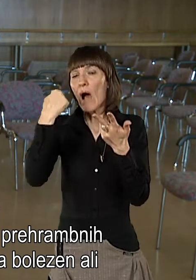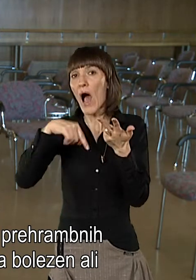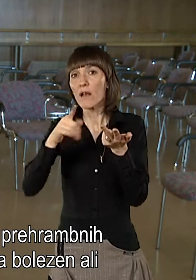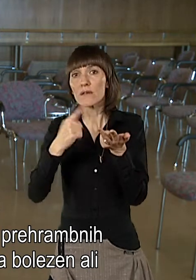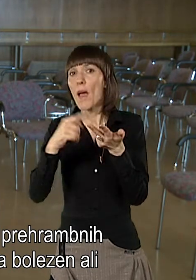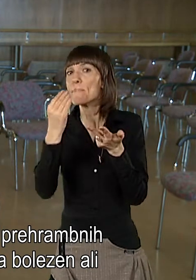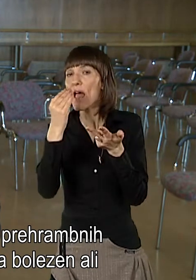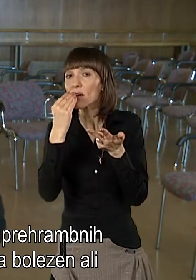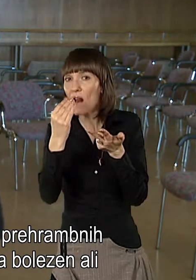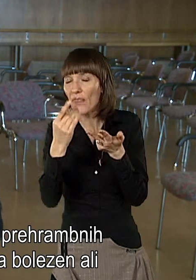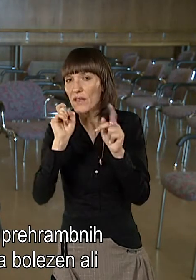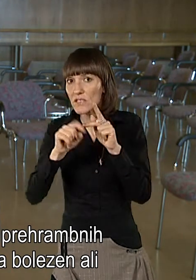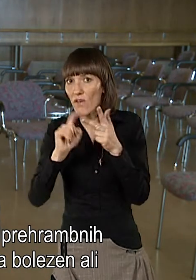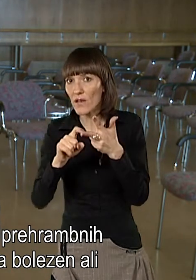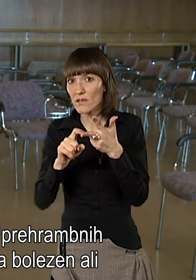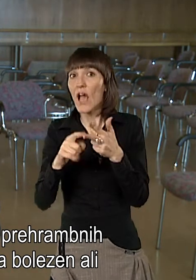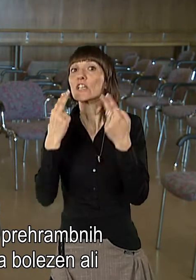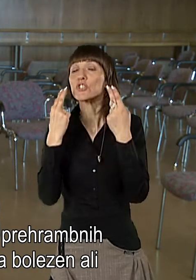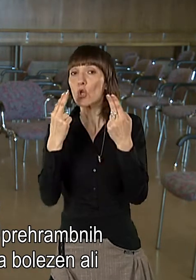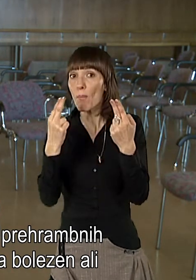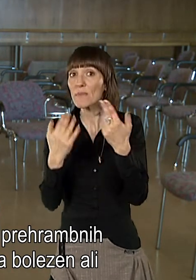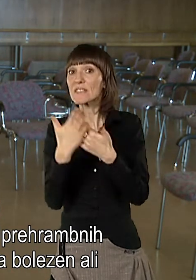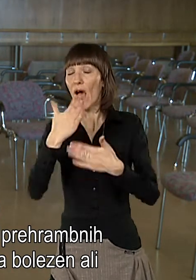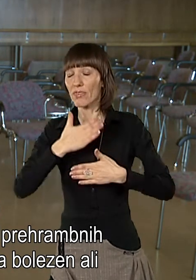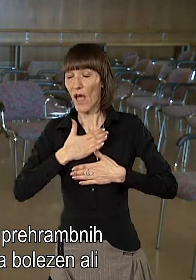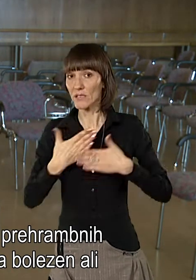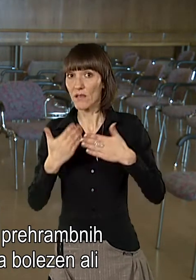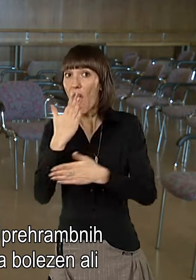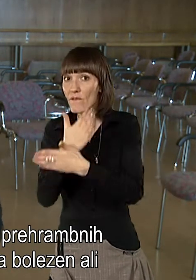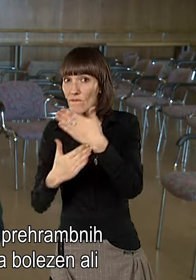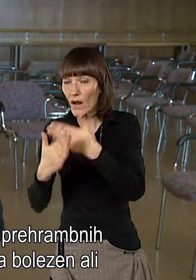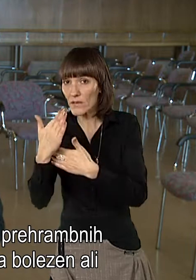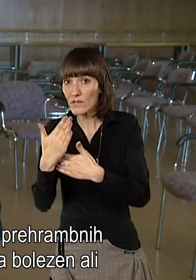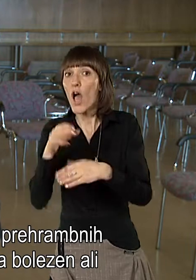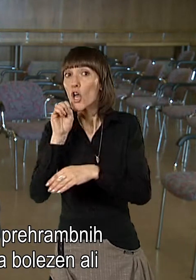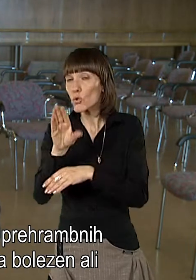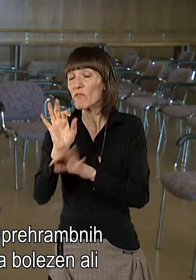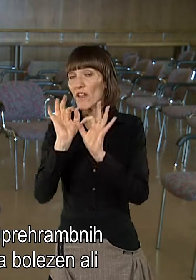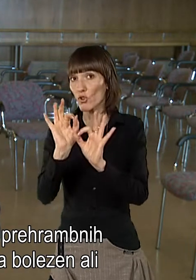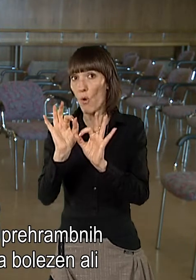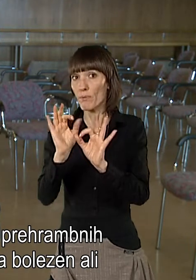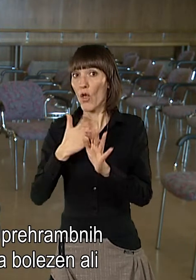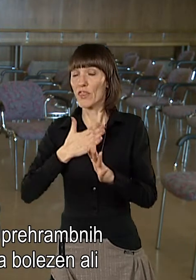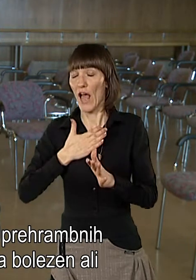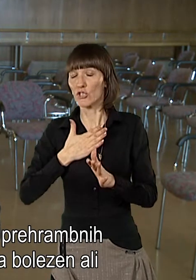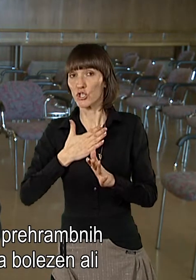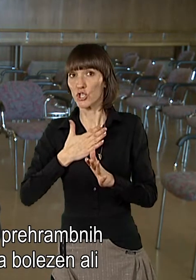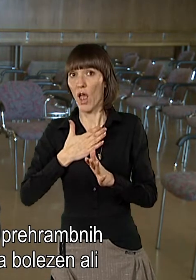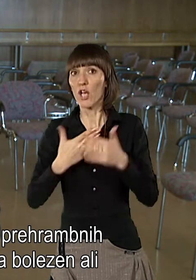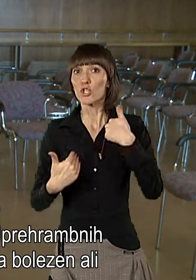raznih prehrambenih artiklov, ki so pomembni in pa vplivajo na dobro